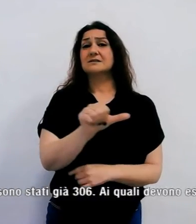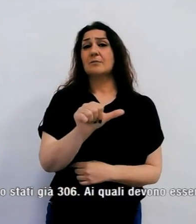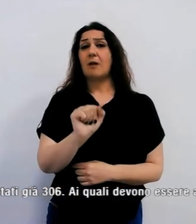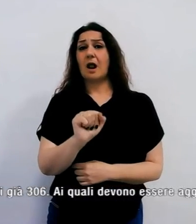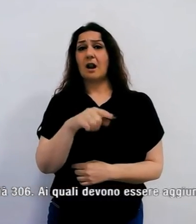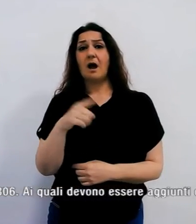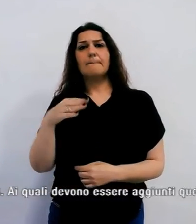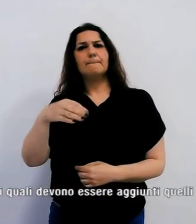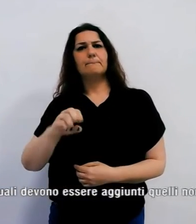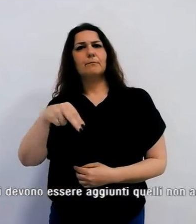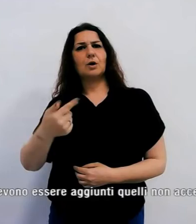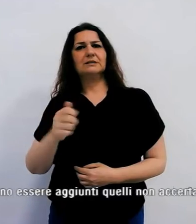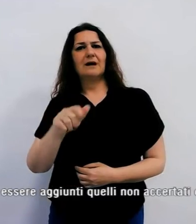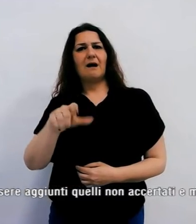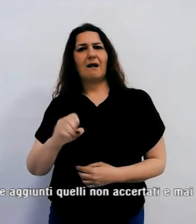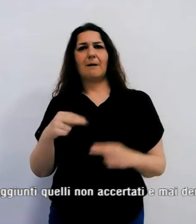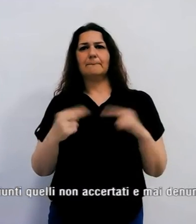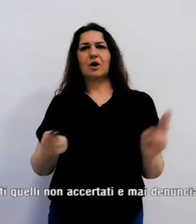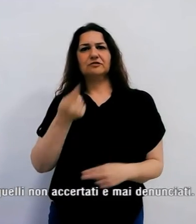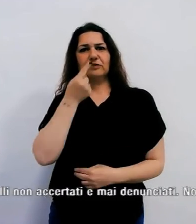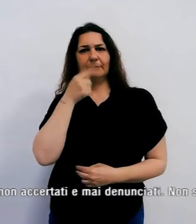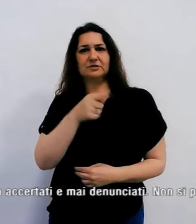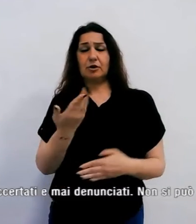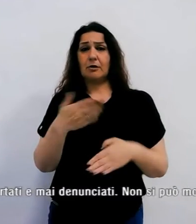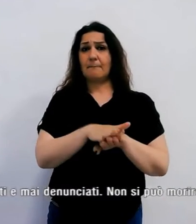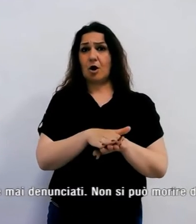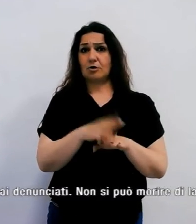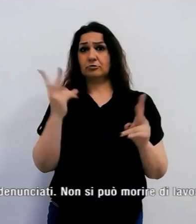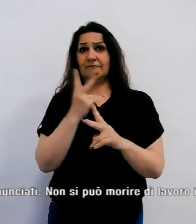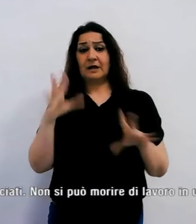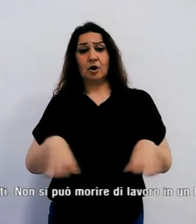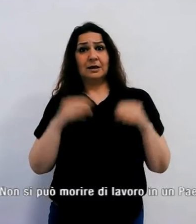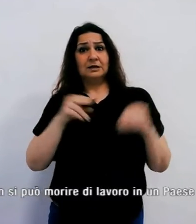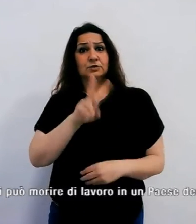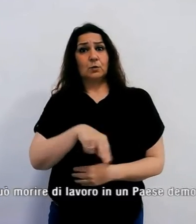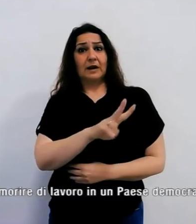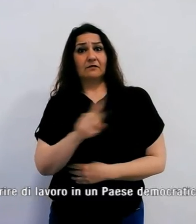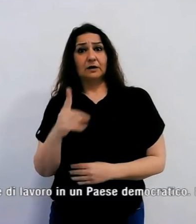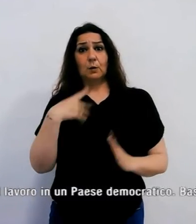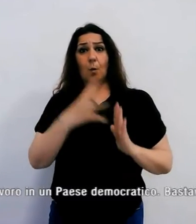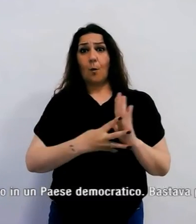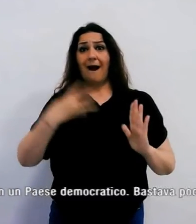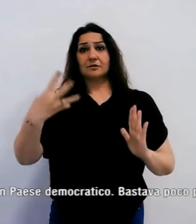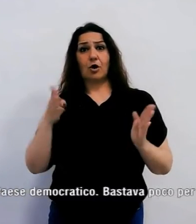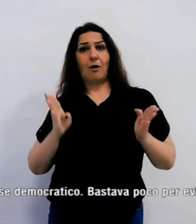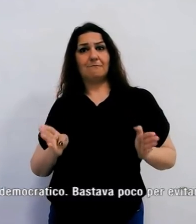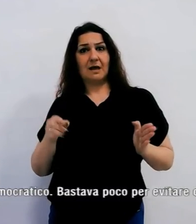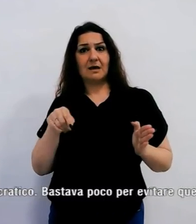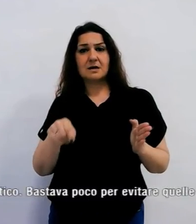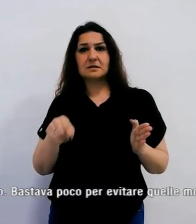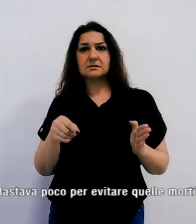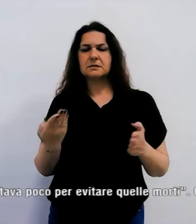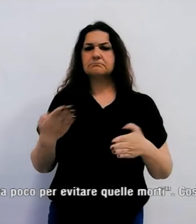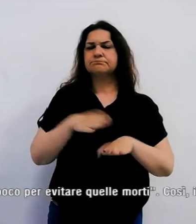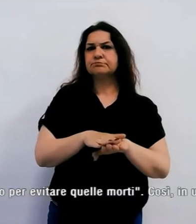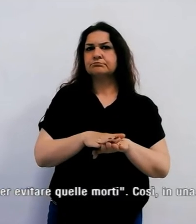provincia di Pistoia. Nel primo quadrimestre dell'anno i deceduti per incidenti sul lavoro a livello nazionale sono